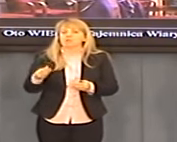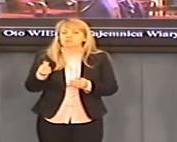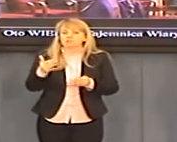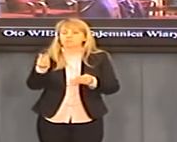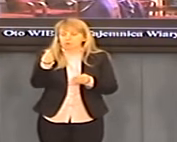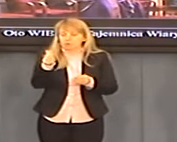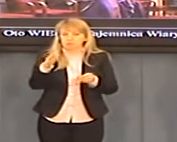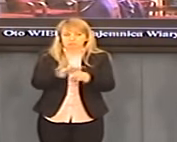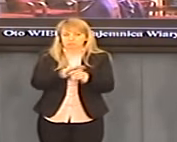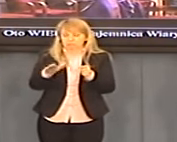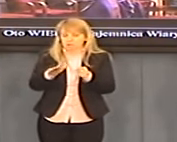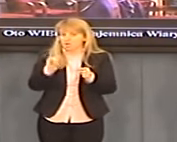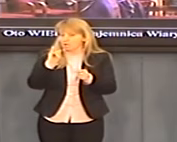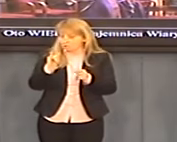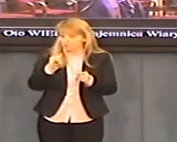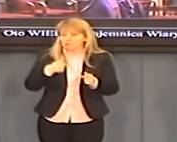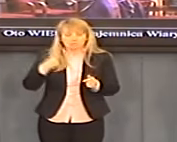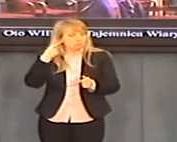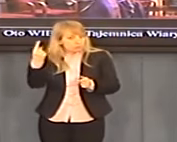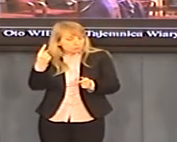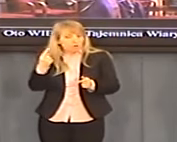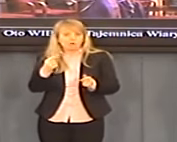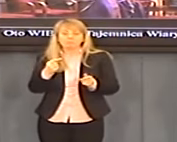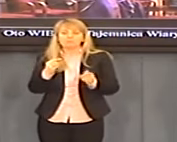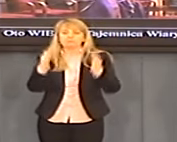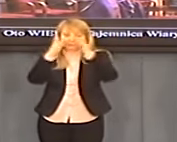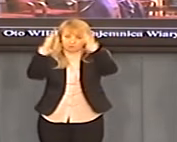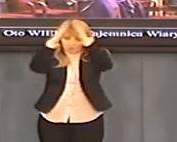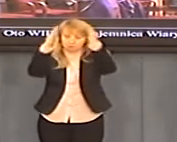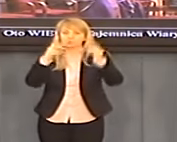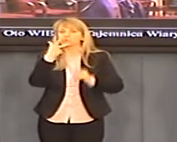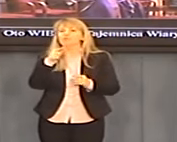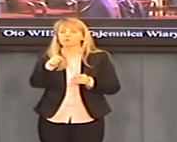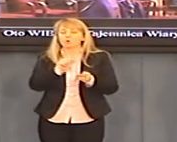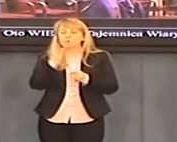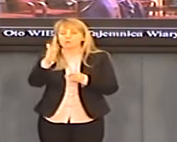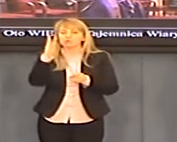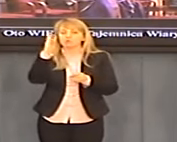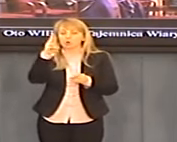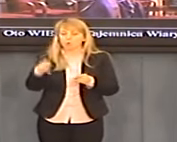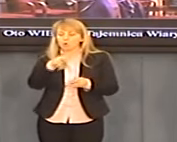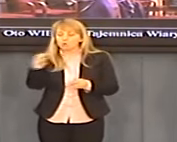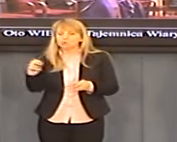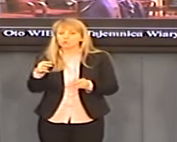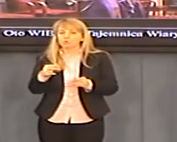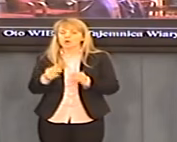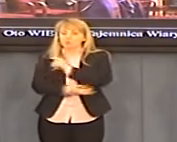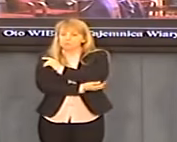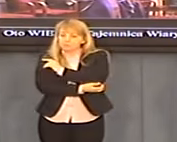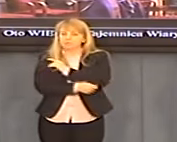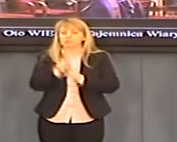będzie to Kościół ubogi dla ubogich, to chcielibyśmy, żeby chociaż 50% majątku